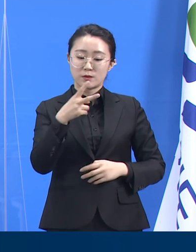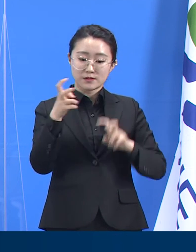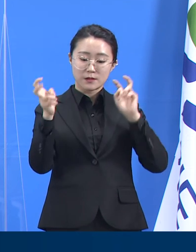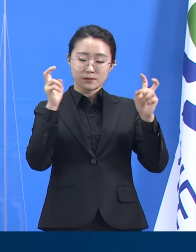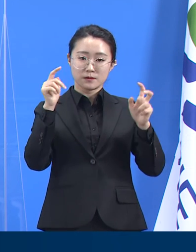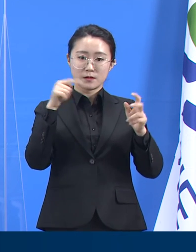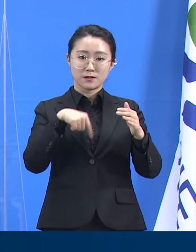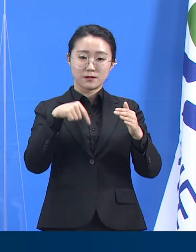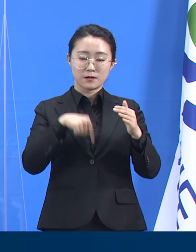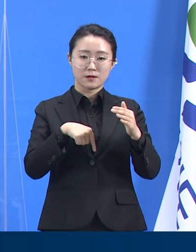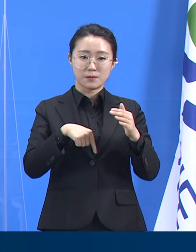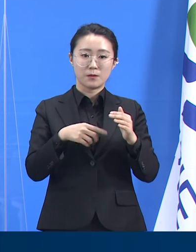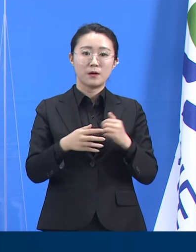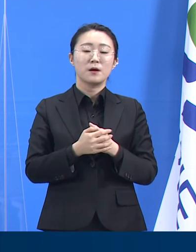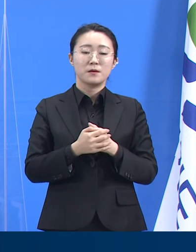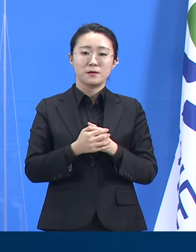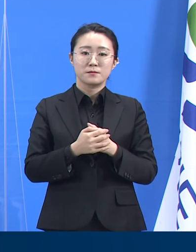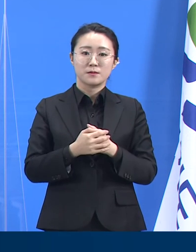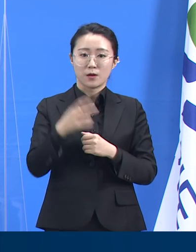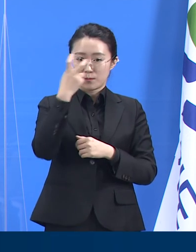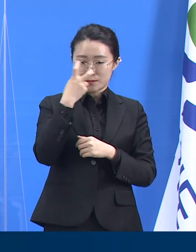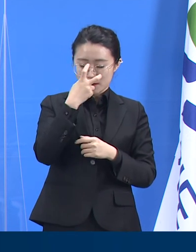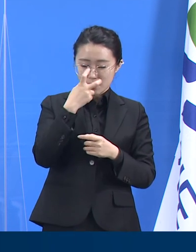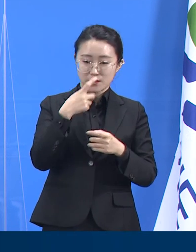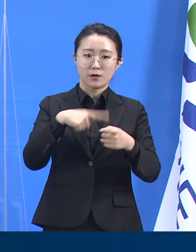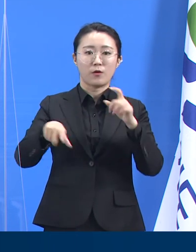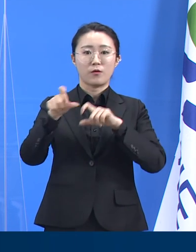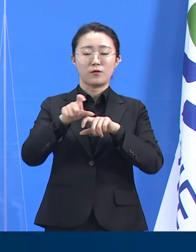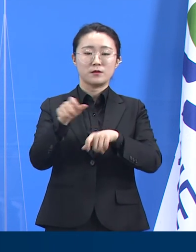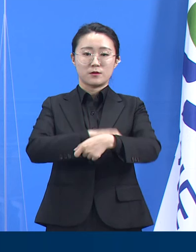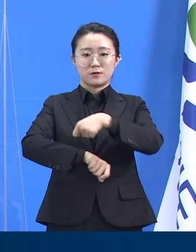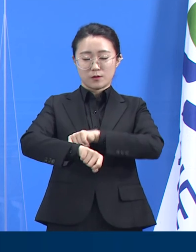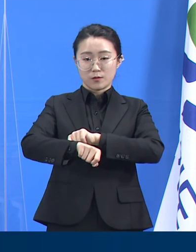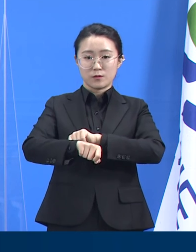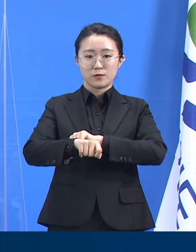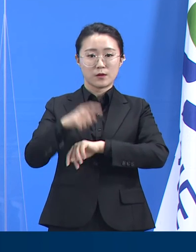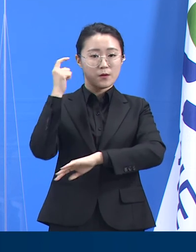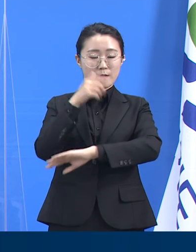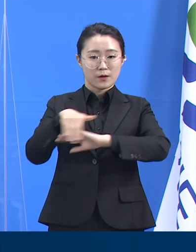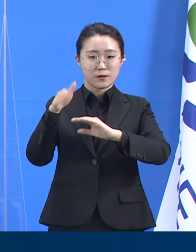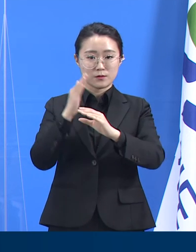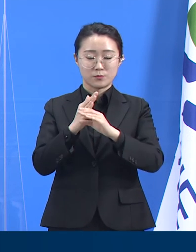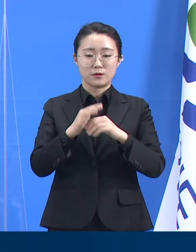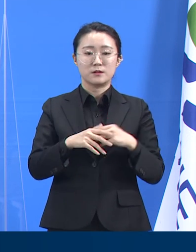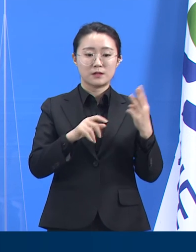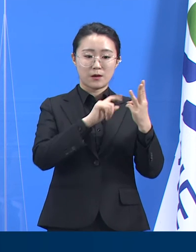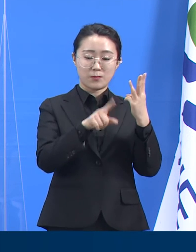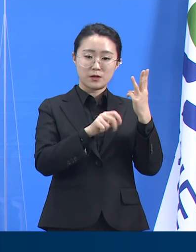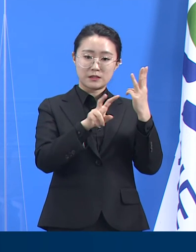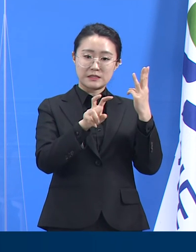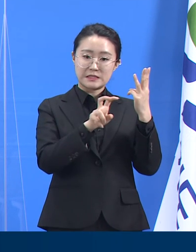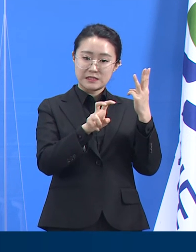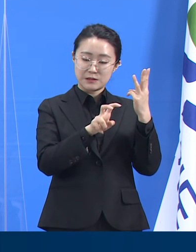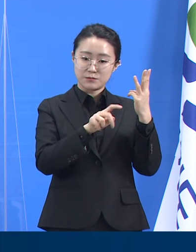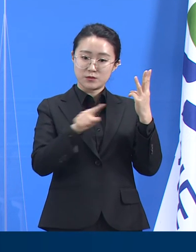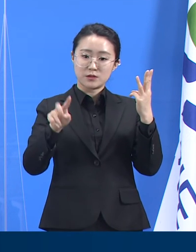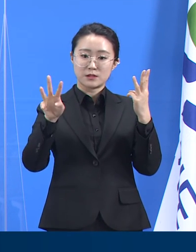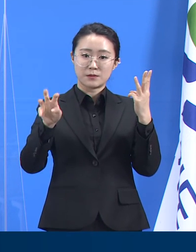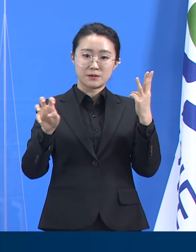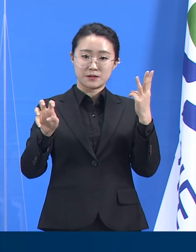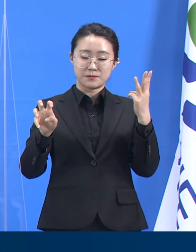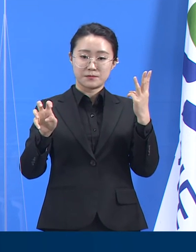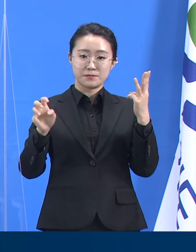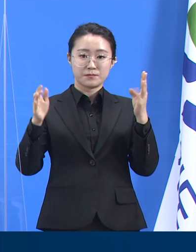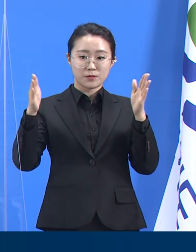적극적으로 제공할 예정입니다. 3월 22일부터 4월 30일까지 6주간 외국인 노동자를